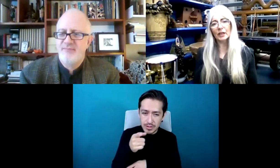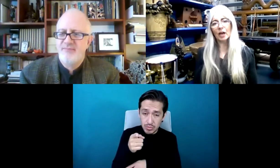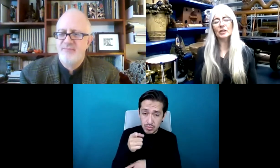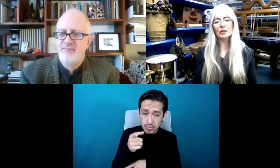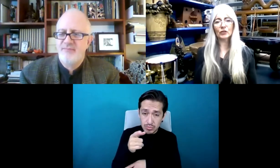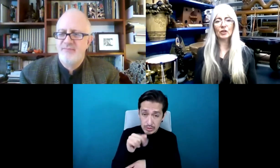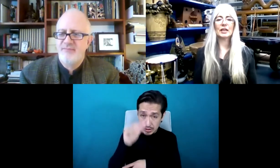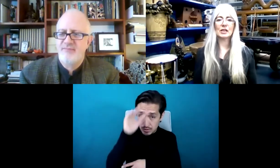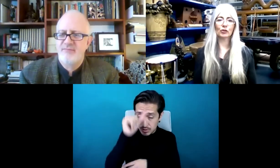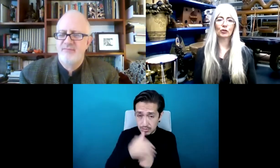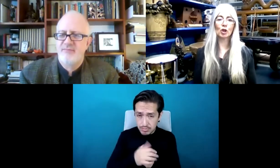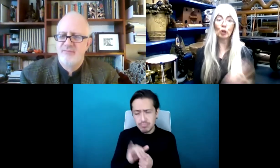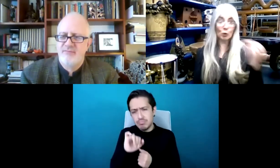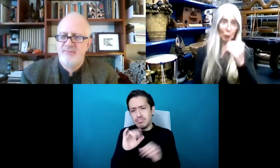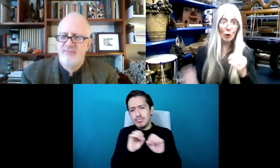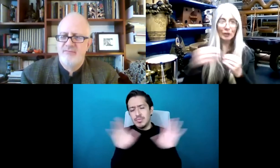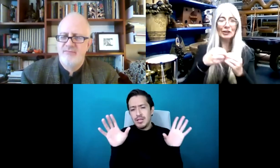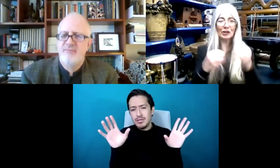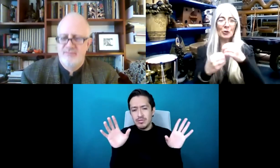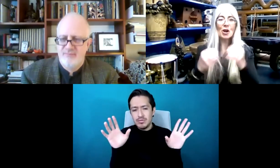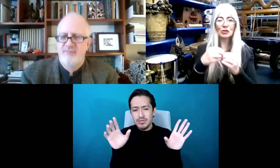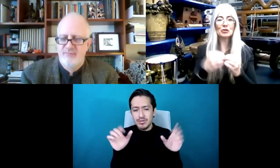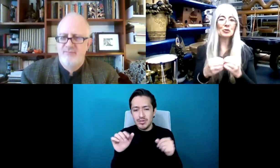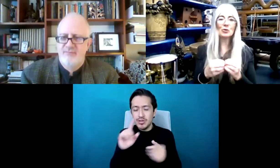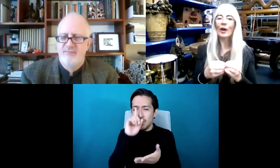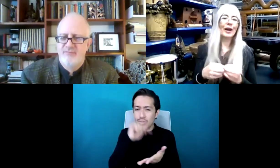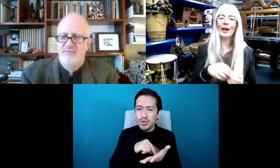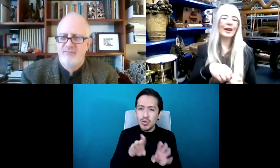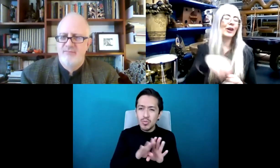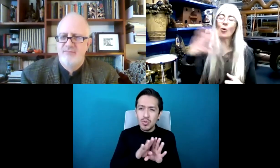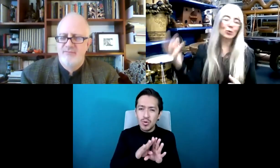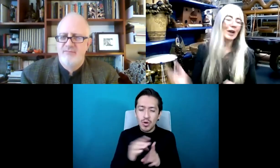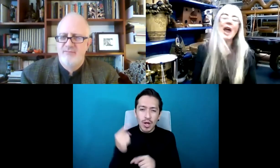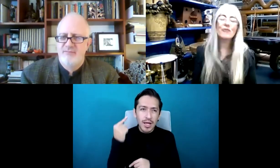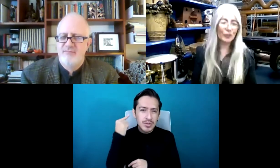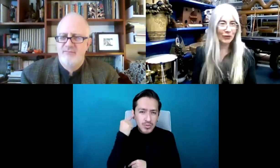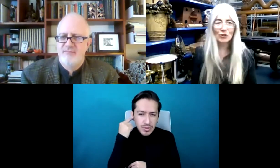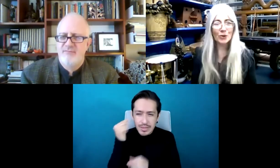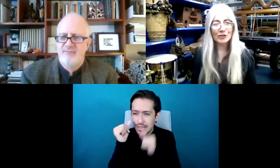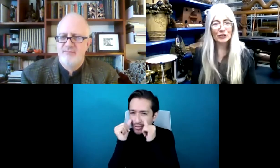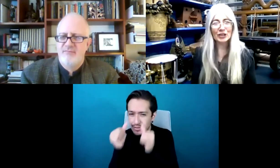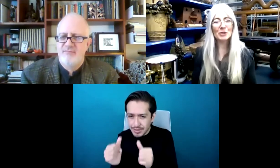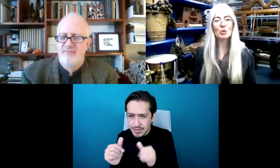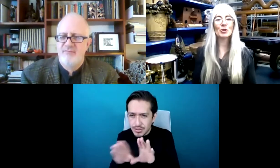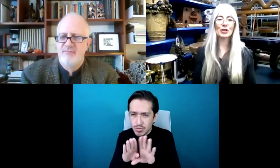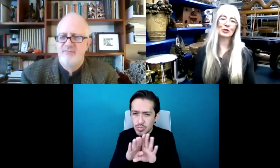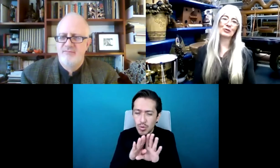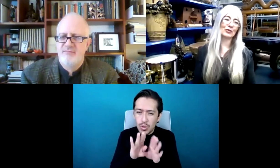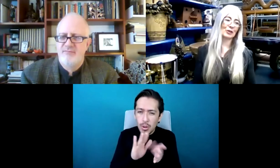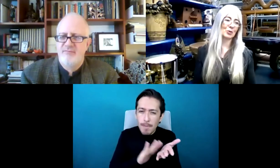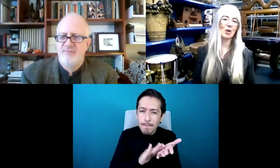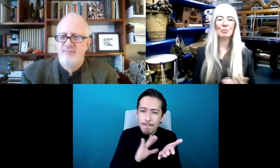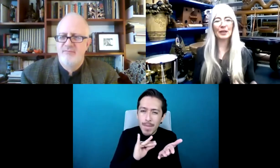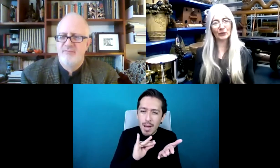eso? Sí, totalmente. Creo que escuchar es el pegamento que une todas las